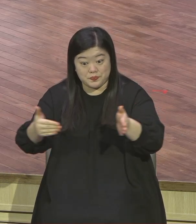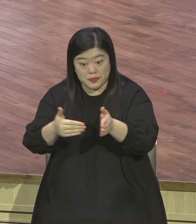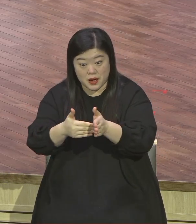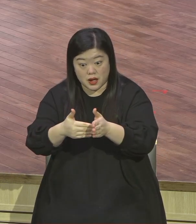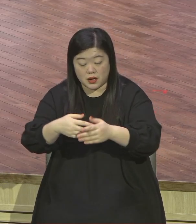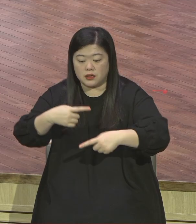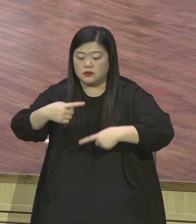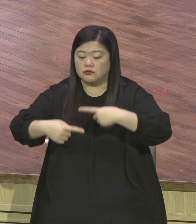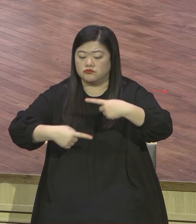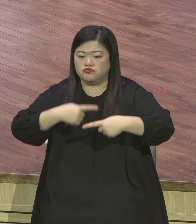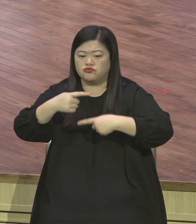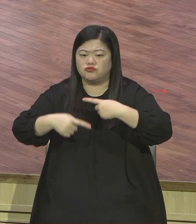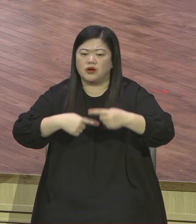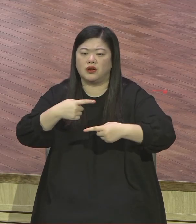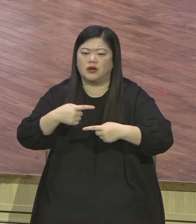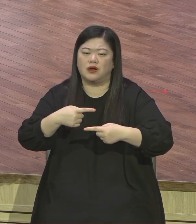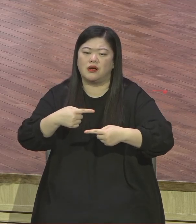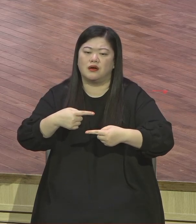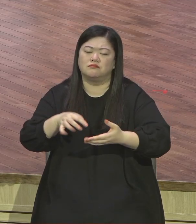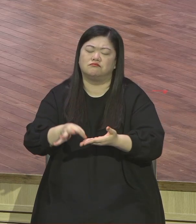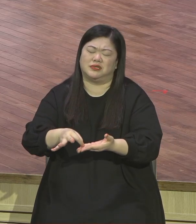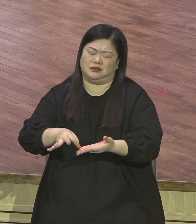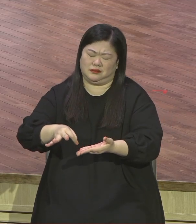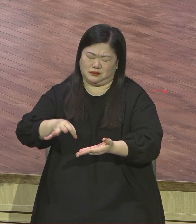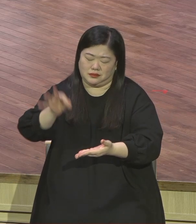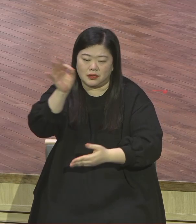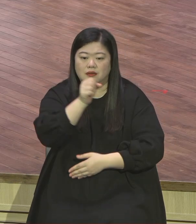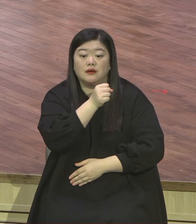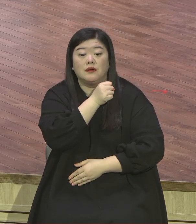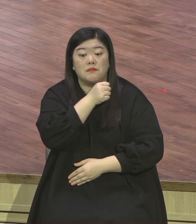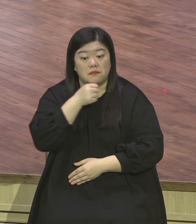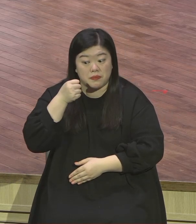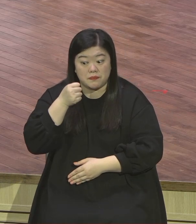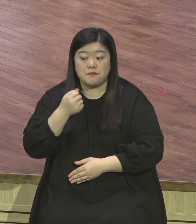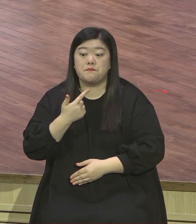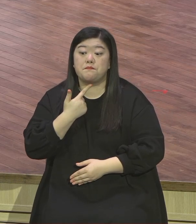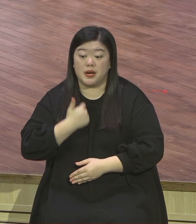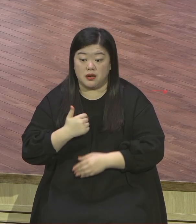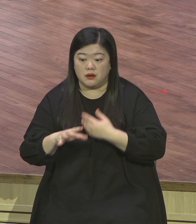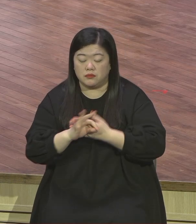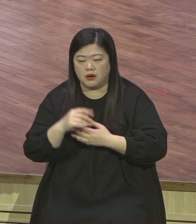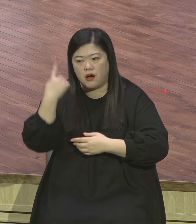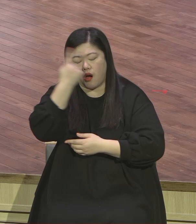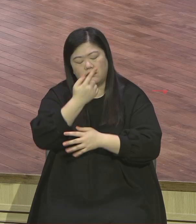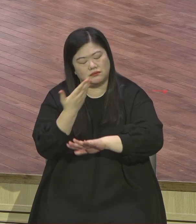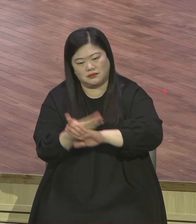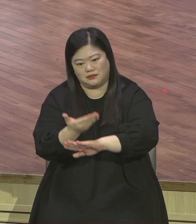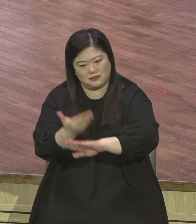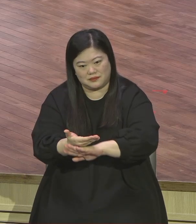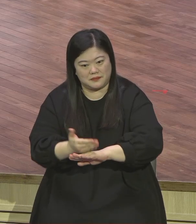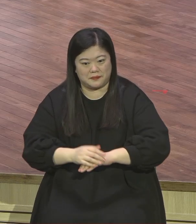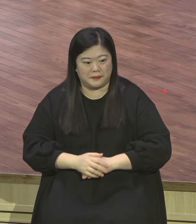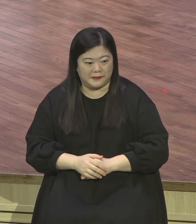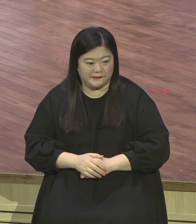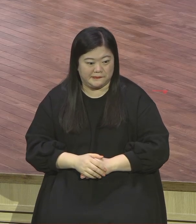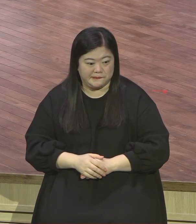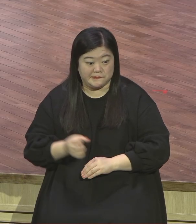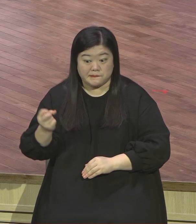참 진리를 맛보고 난 이후의 나의 삶 인생에 답을 내고 결론내고 신앙생활하는